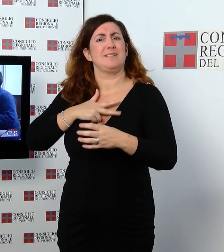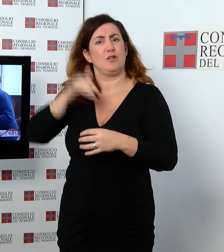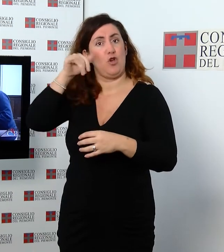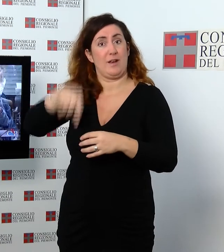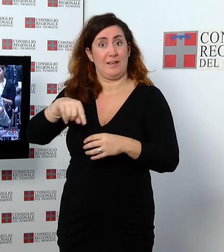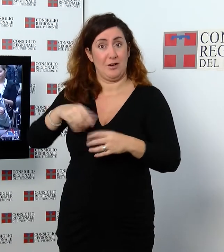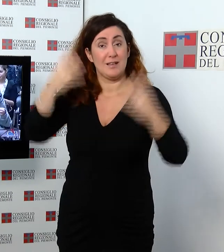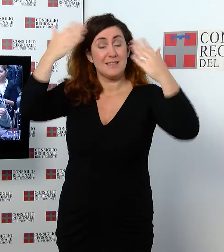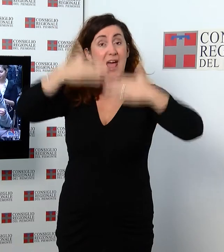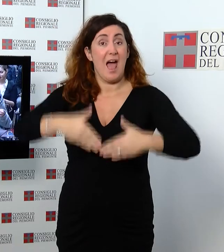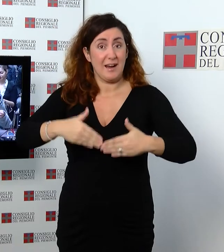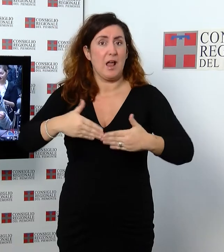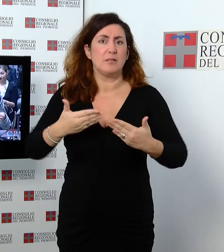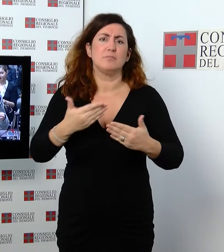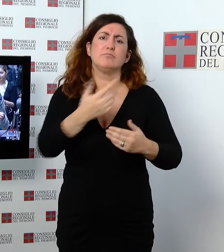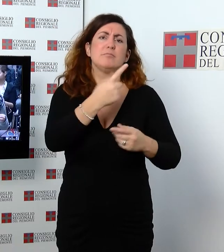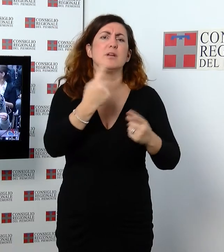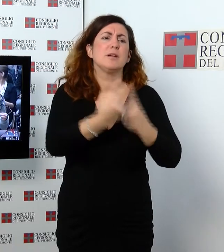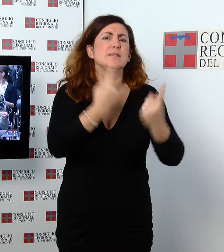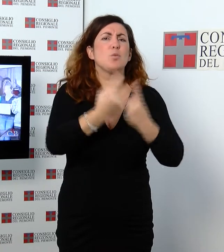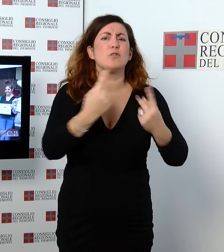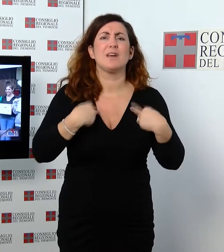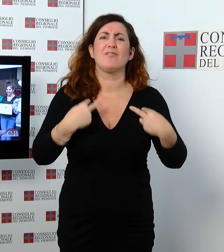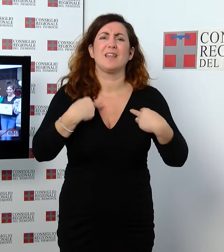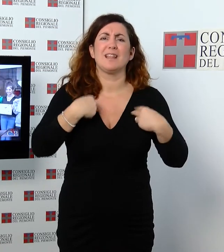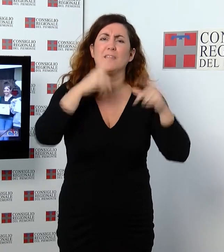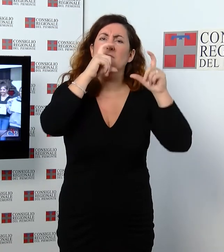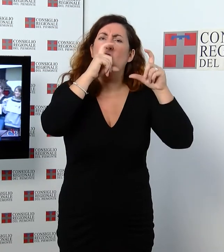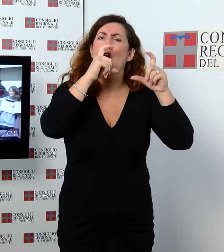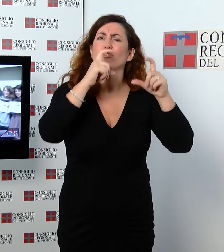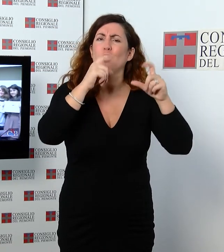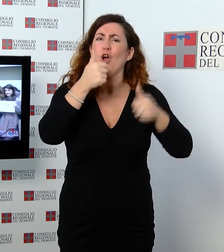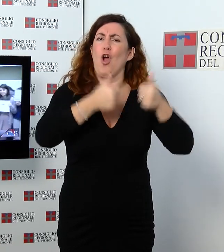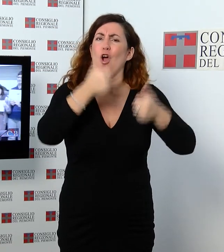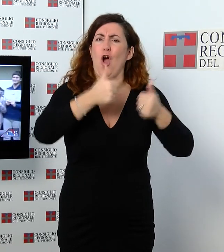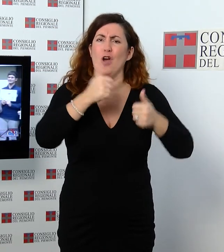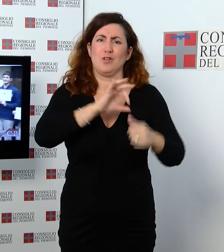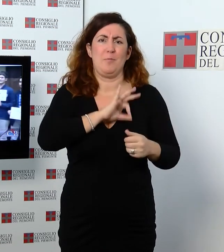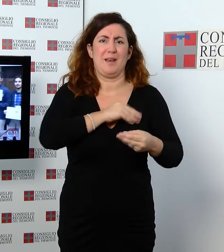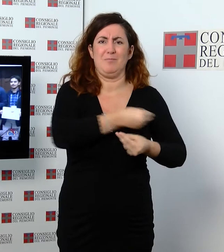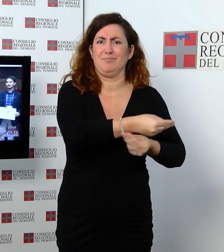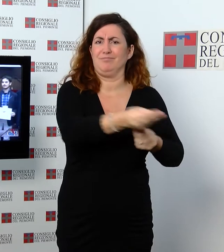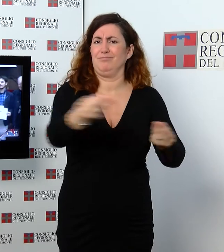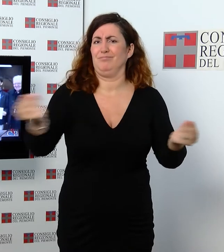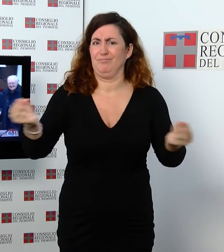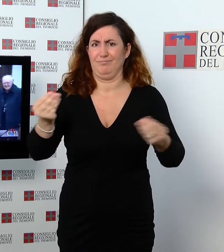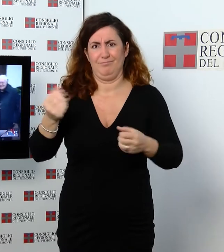vincitori di Fatti di Vita, con corso fotografico per studenti universitari, promosso e patrocinato dalla consulta regionale dei